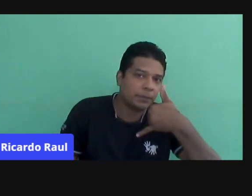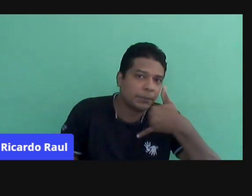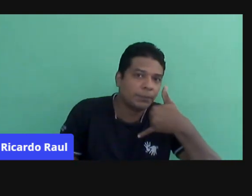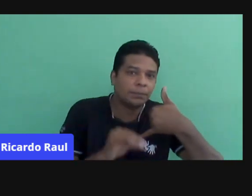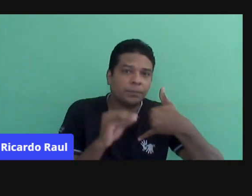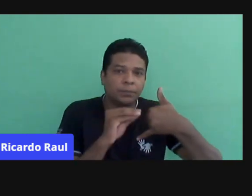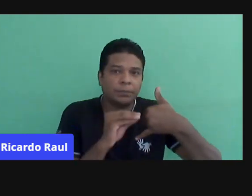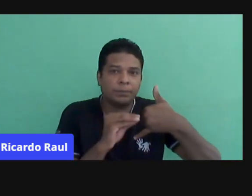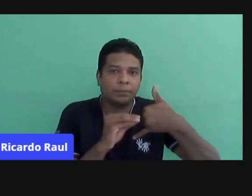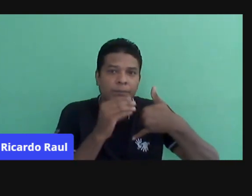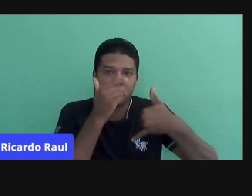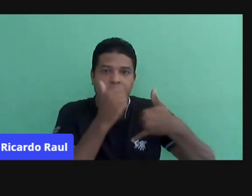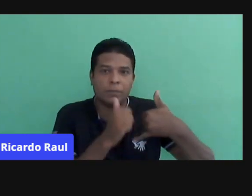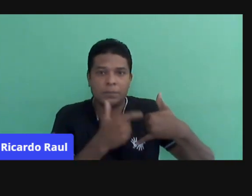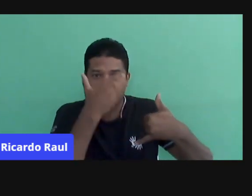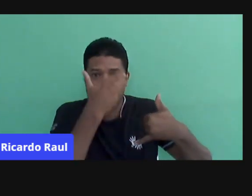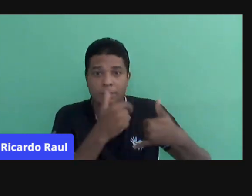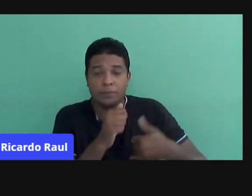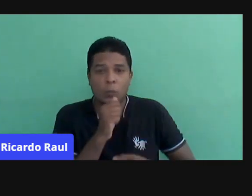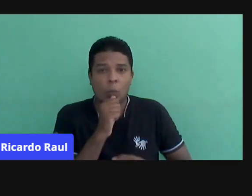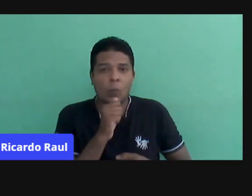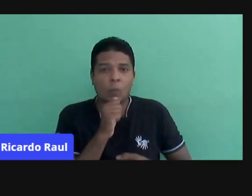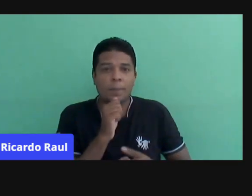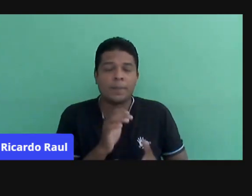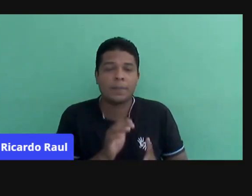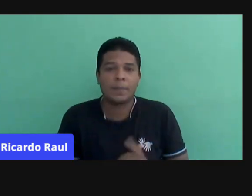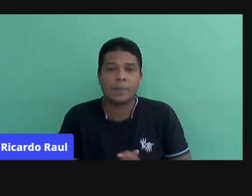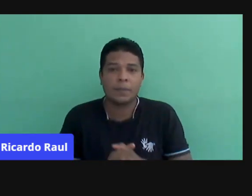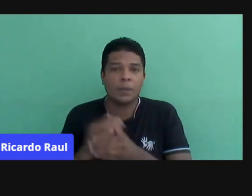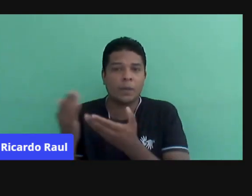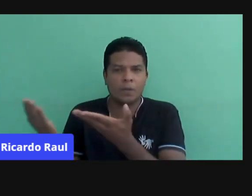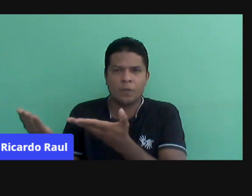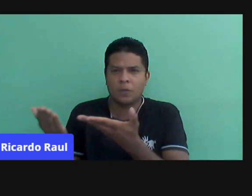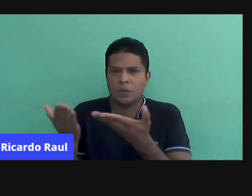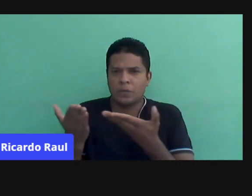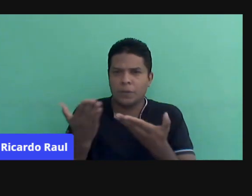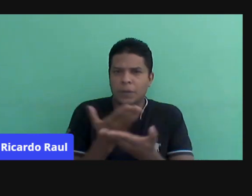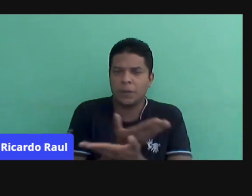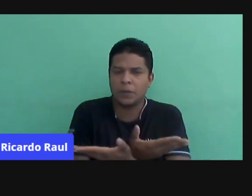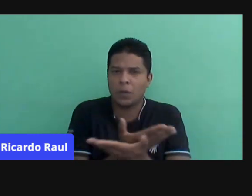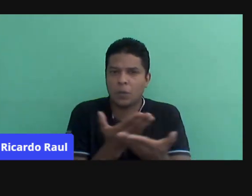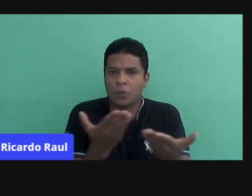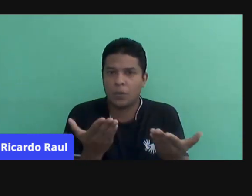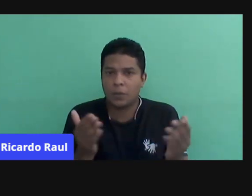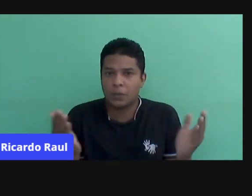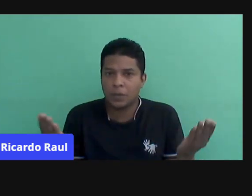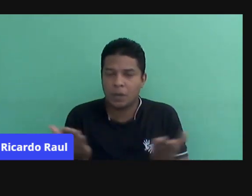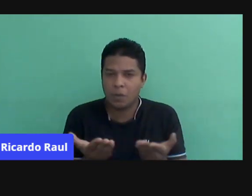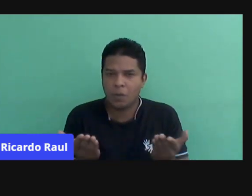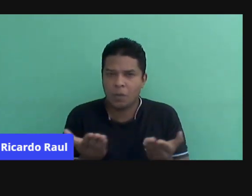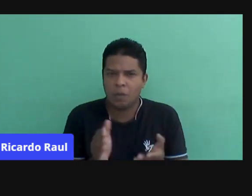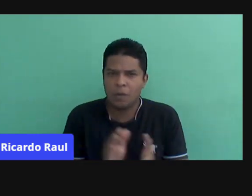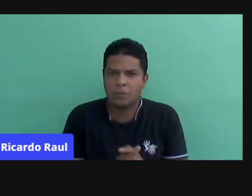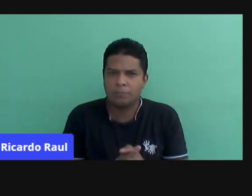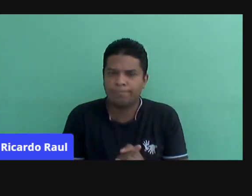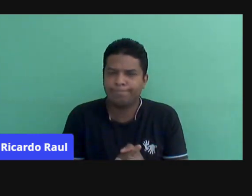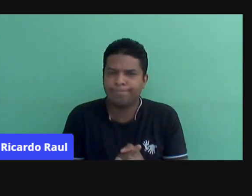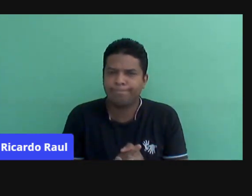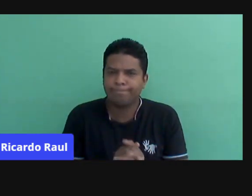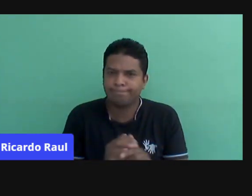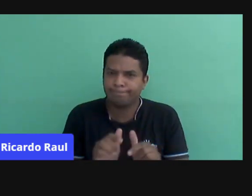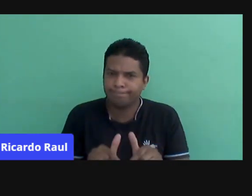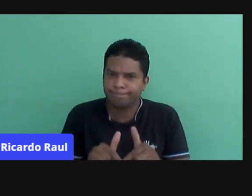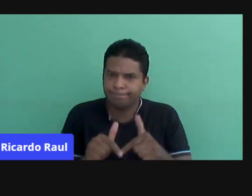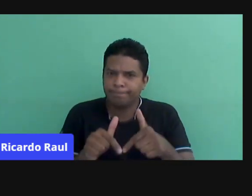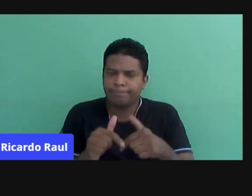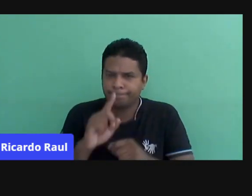sem que você apareça no vídeo. Então, eu convido todos, nesse momento, para que busquem uma alternativa,